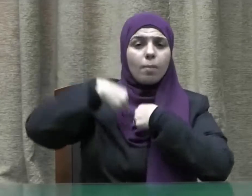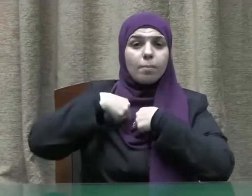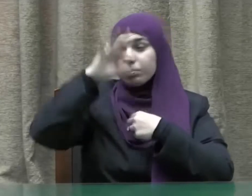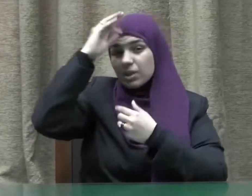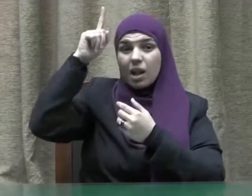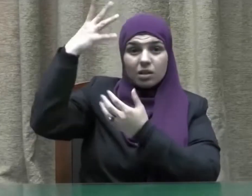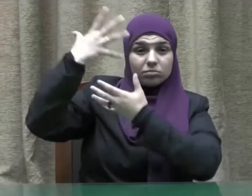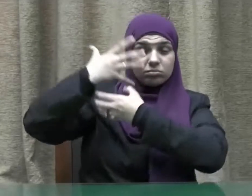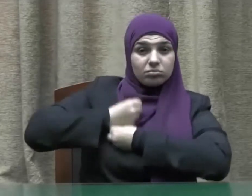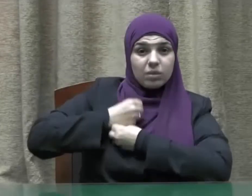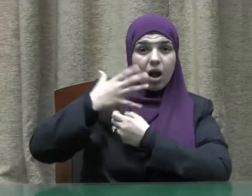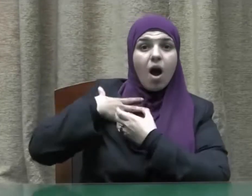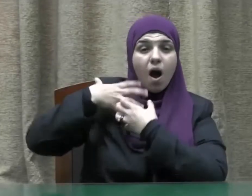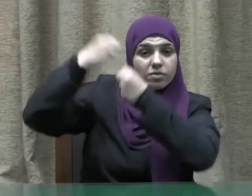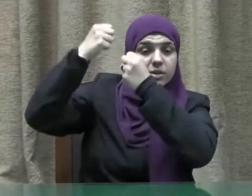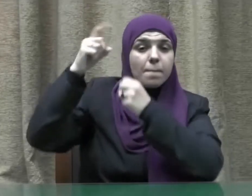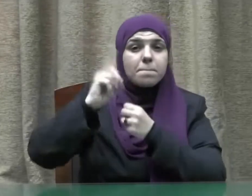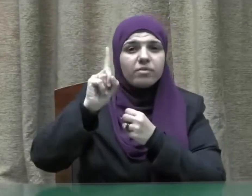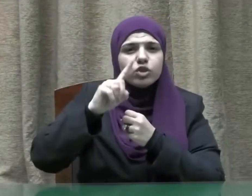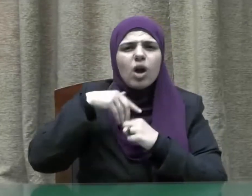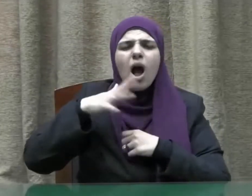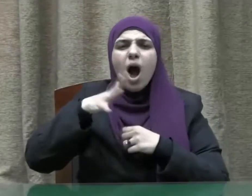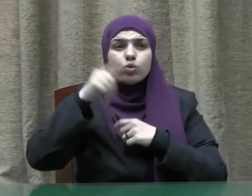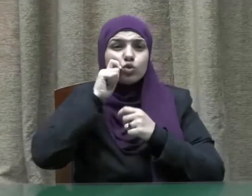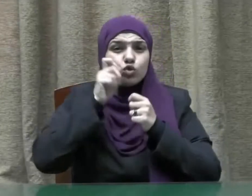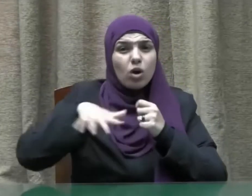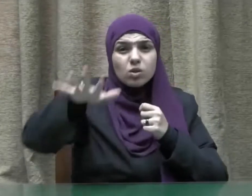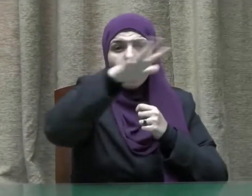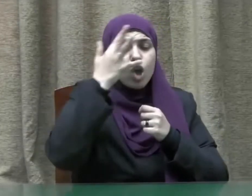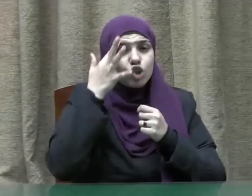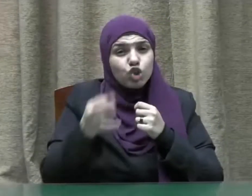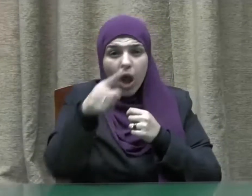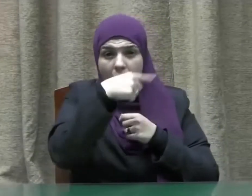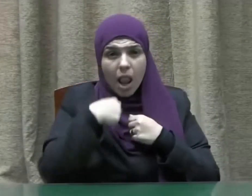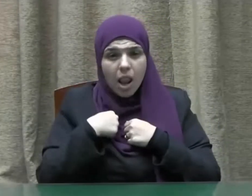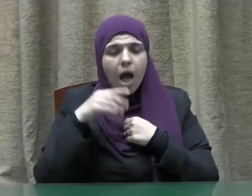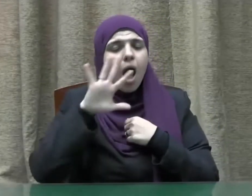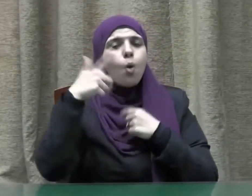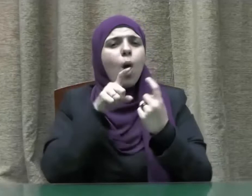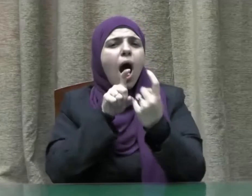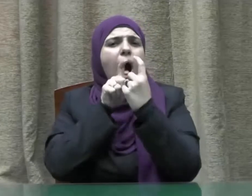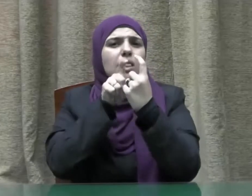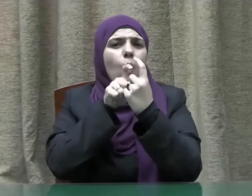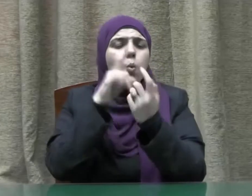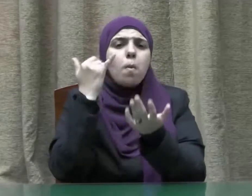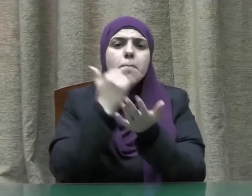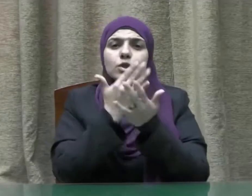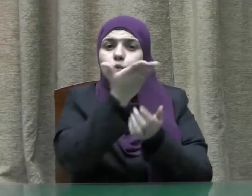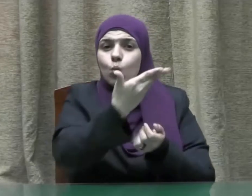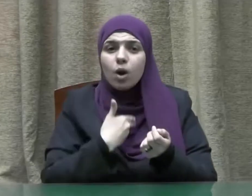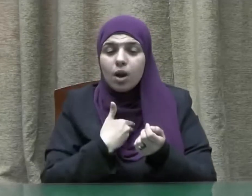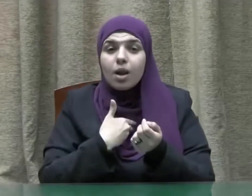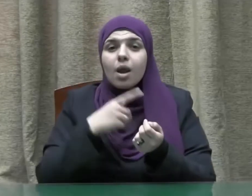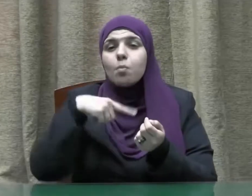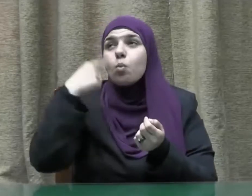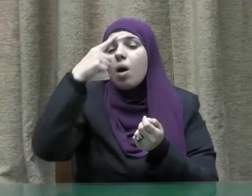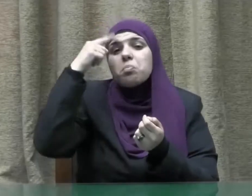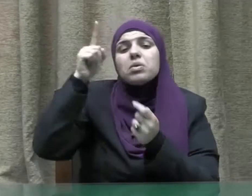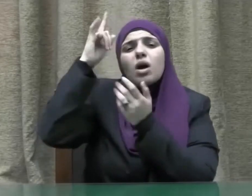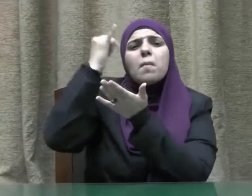من تكلني إلى بعيد يتجهمني أم إلى عدو ملكته أمري إن لم